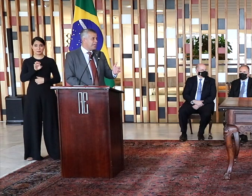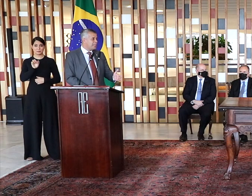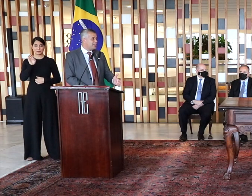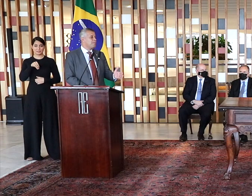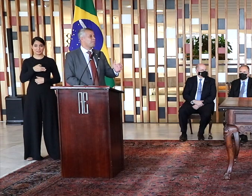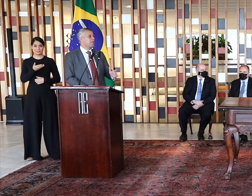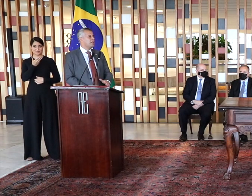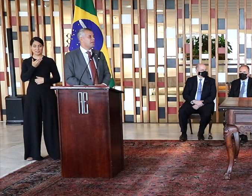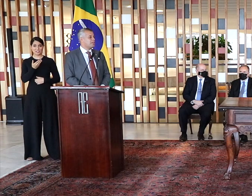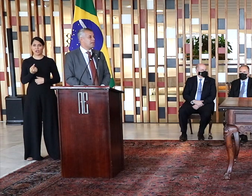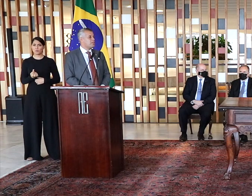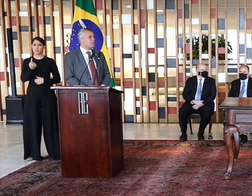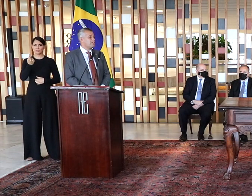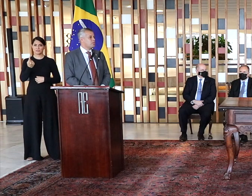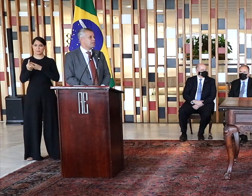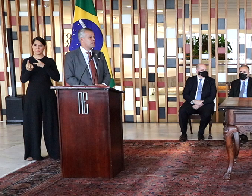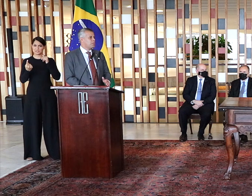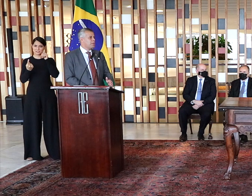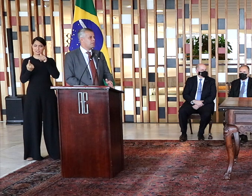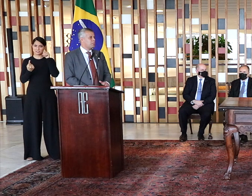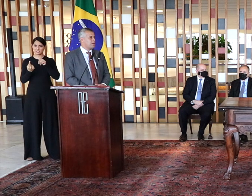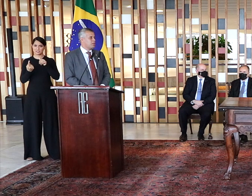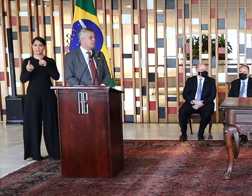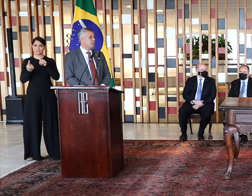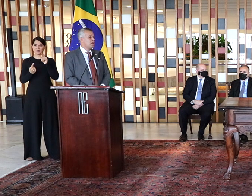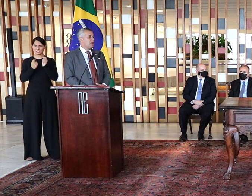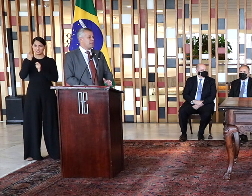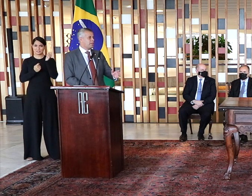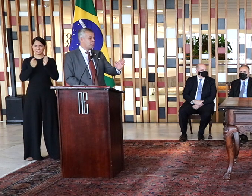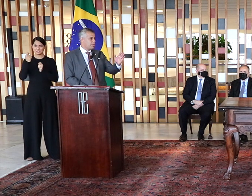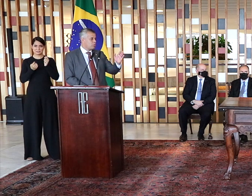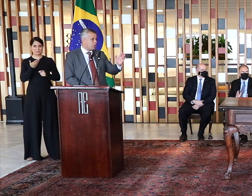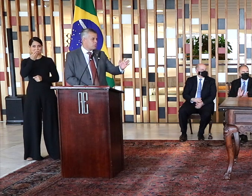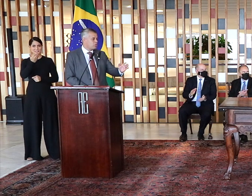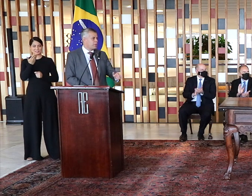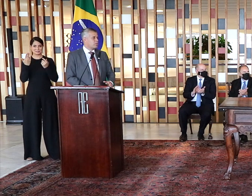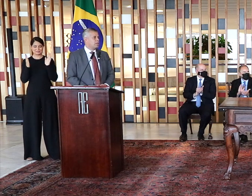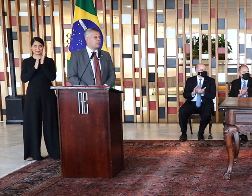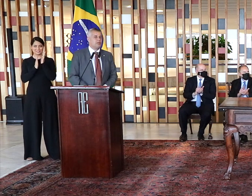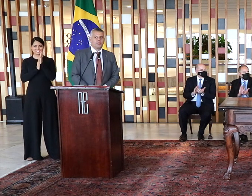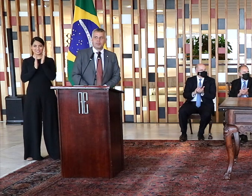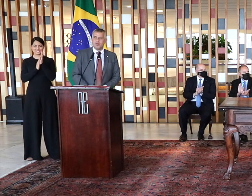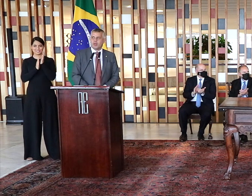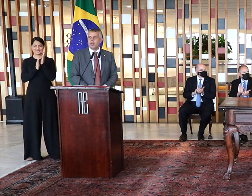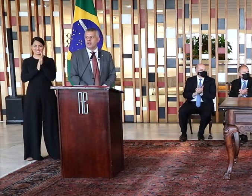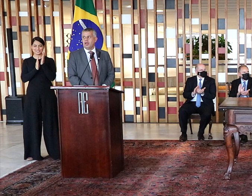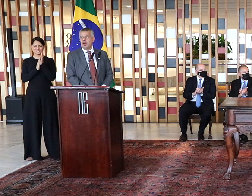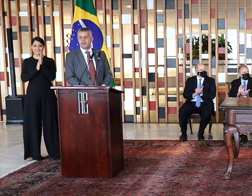presidente das federações das indústrias nesse momento do Brasil, que representa também o nosso Espírito Santo,